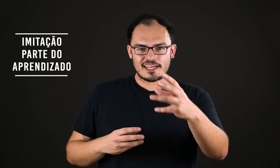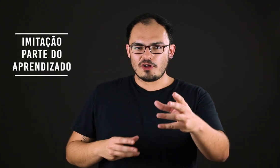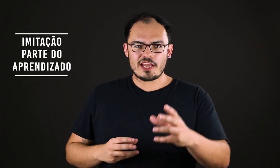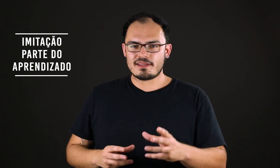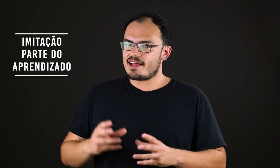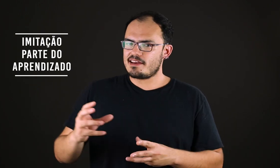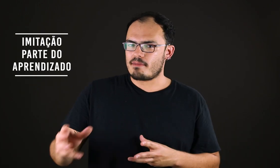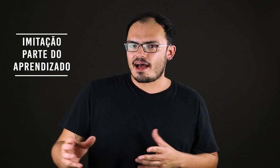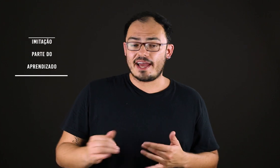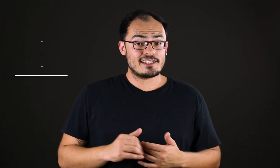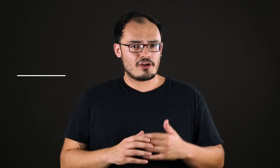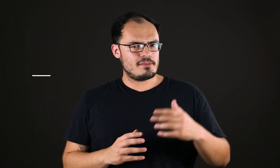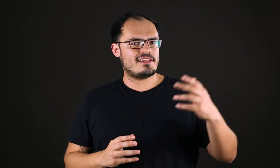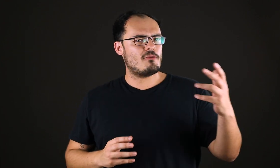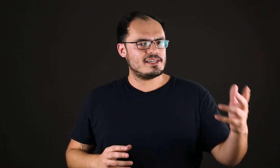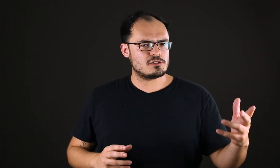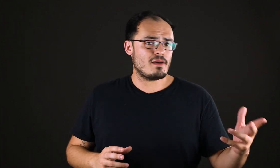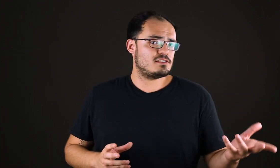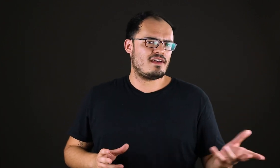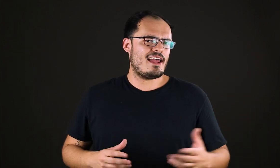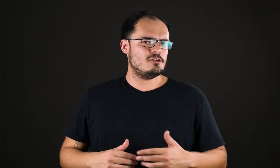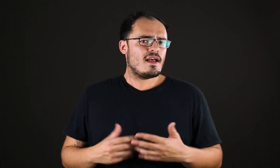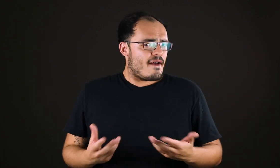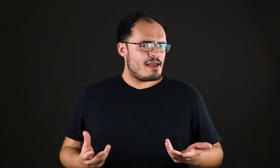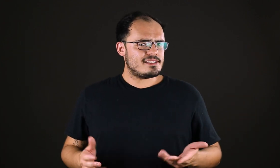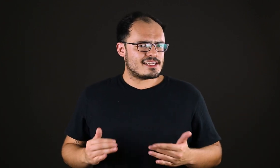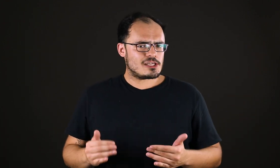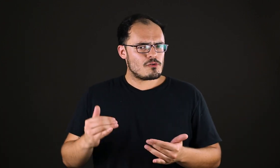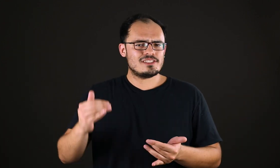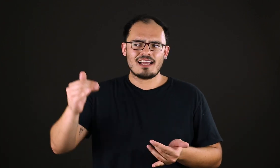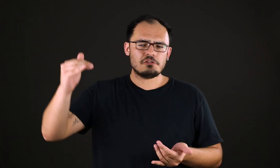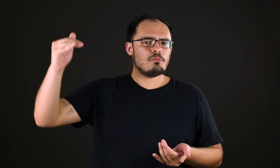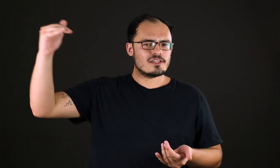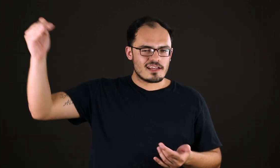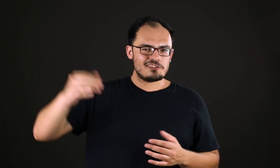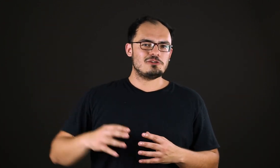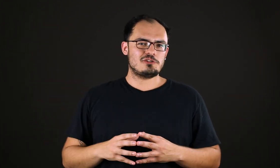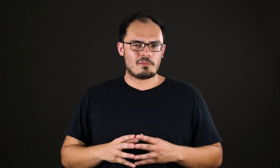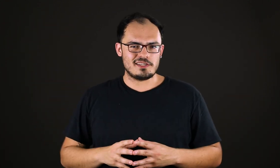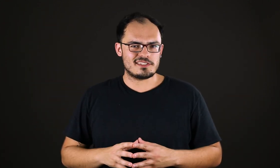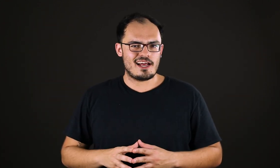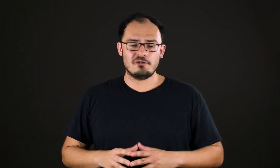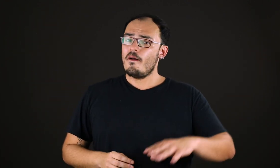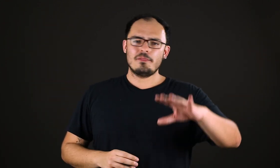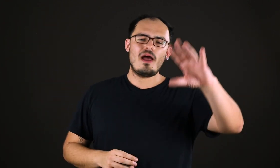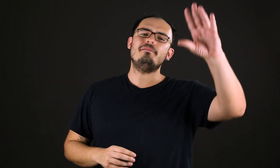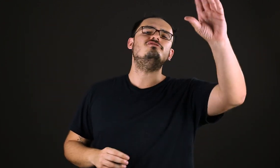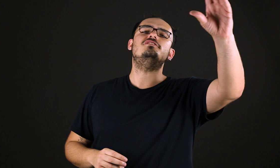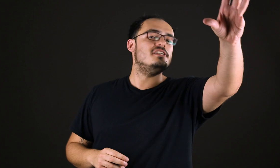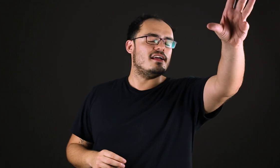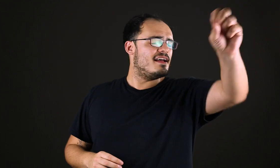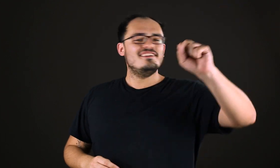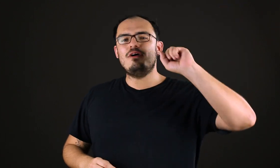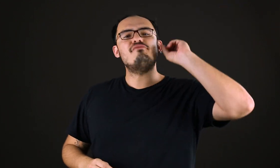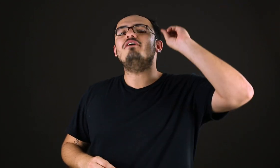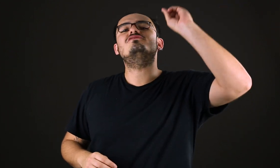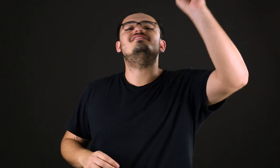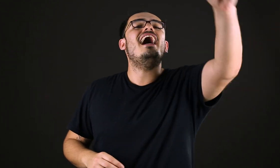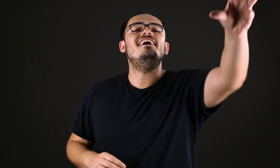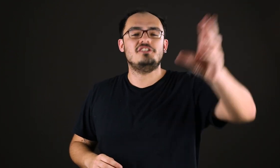adora imitar animais, adora imitar os mais velhos. A imitação é um estágio importante do nosso aprendizado. Não é a mentira, não é a falsidade,